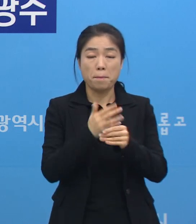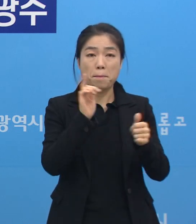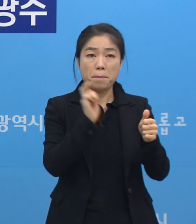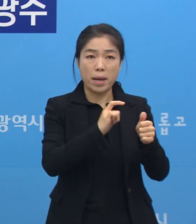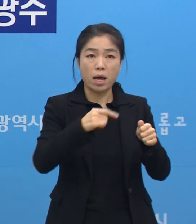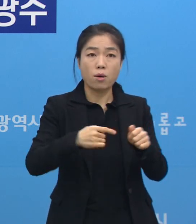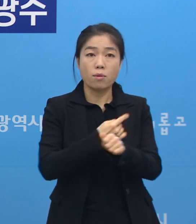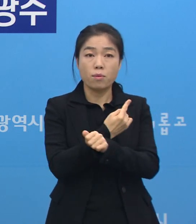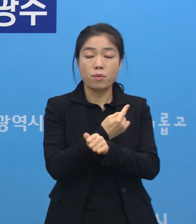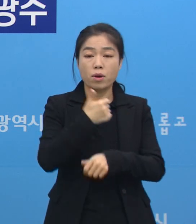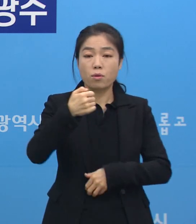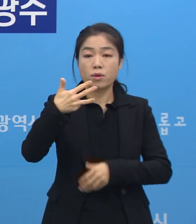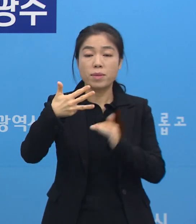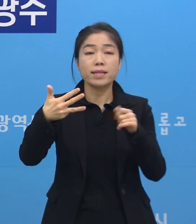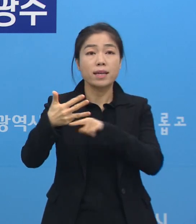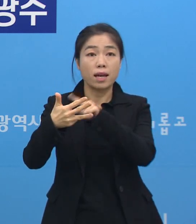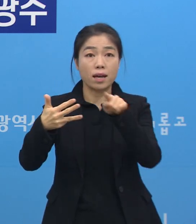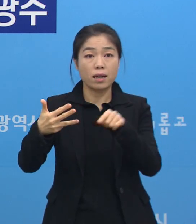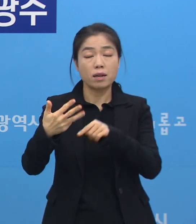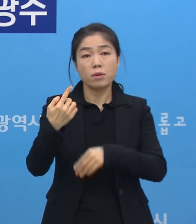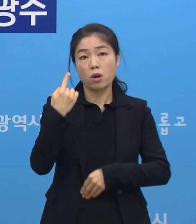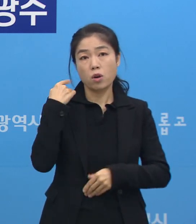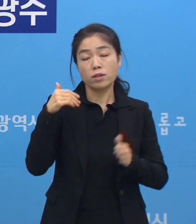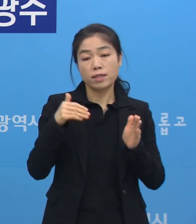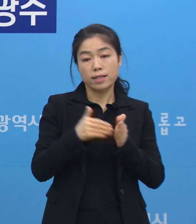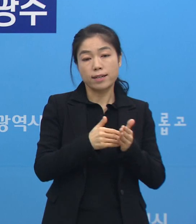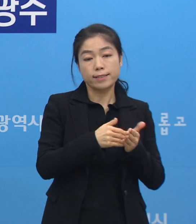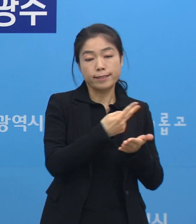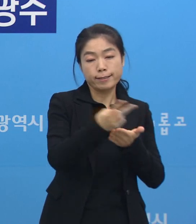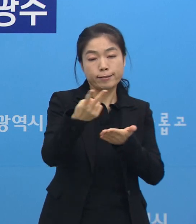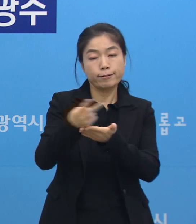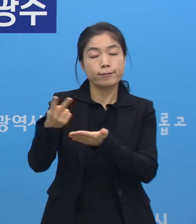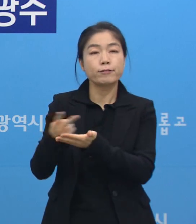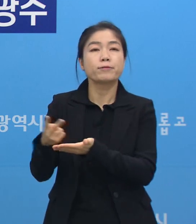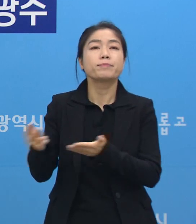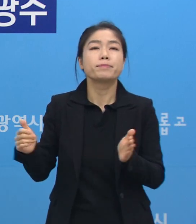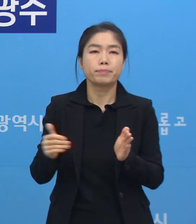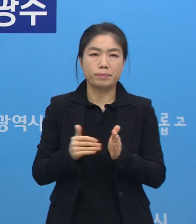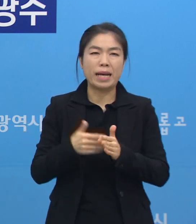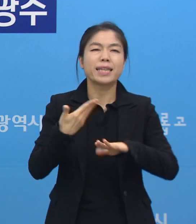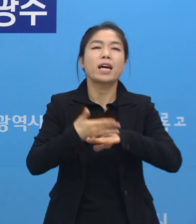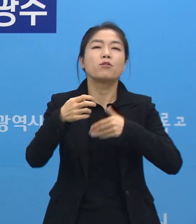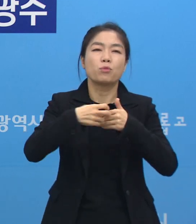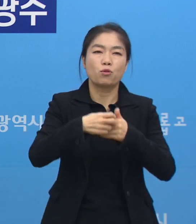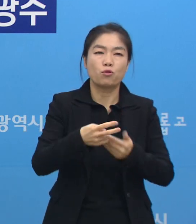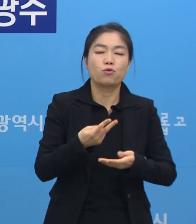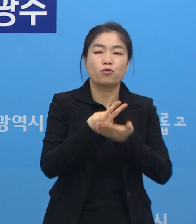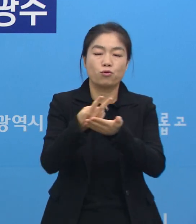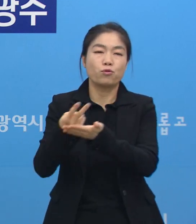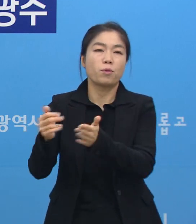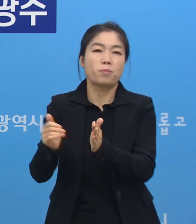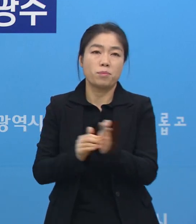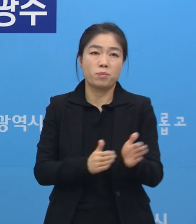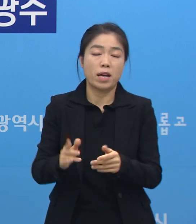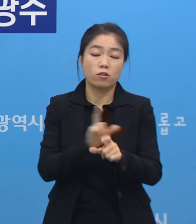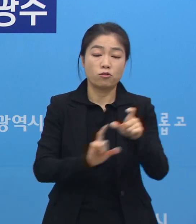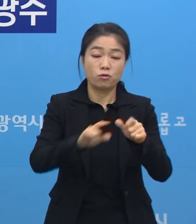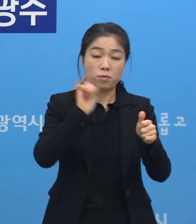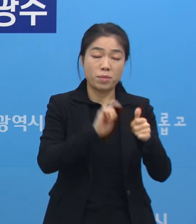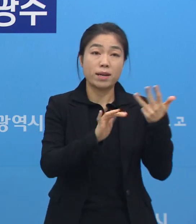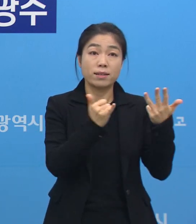확진자 이외에 58명은 어제까지 후송을 완료를 했습니다. 그래서 추가 확진 8명에 대해서는